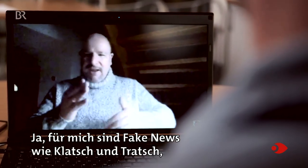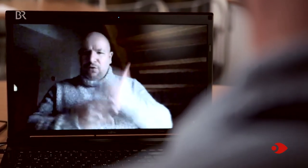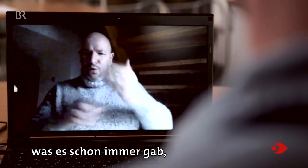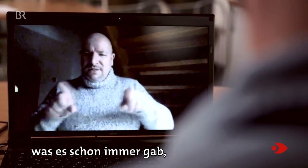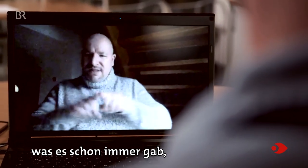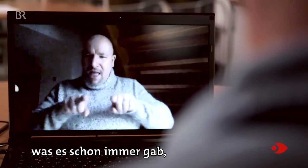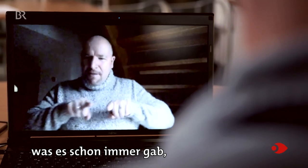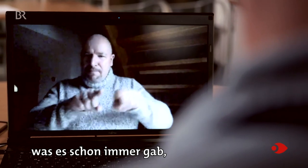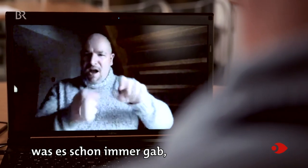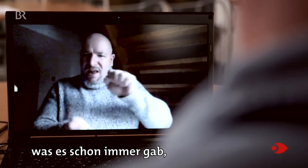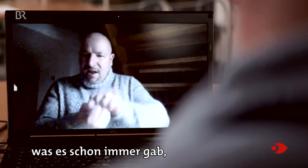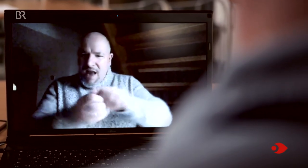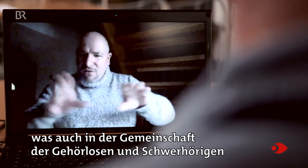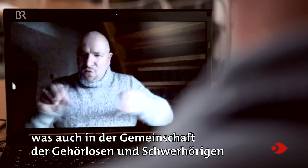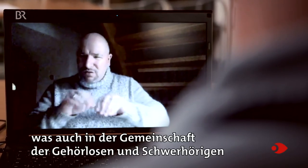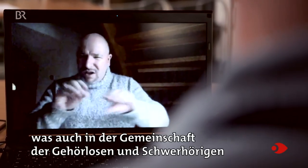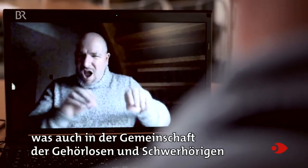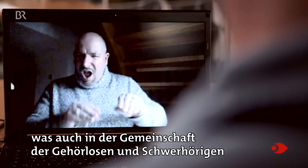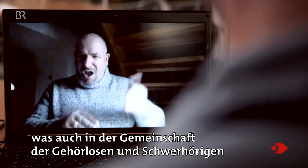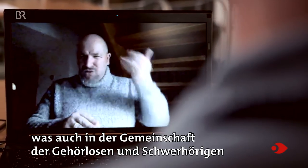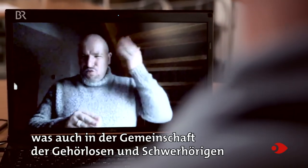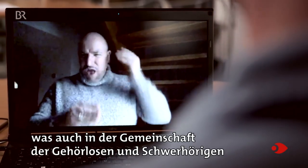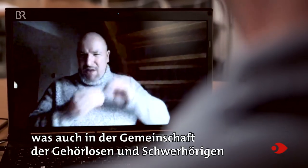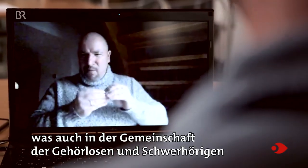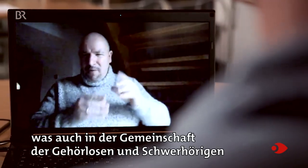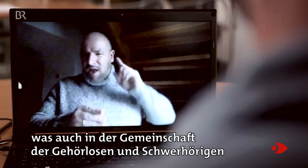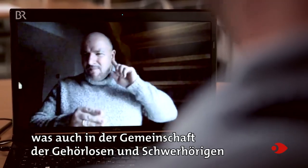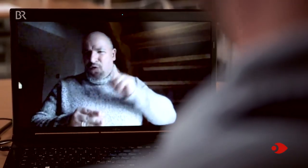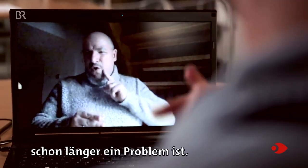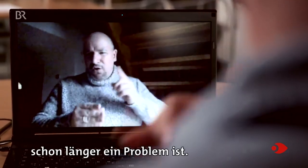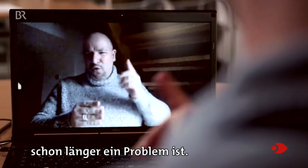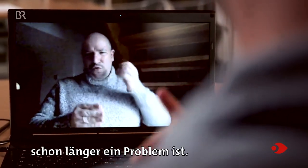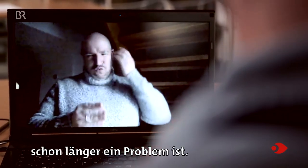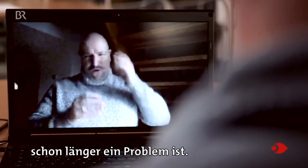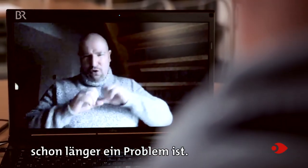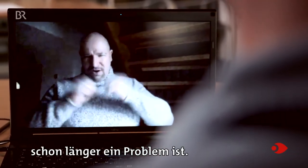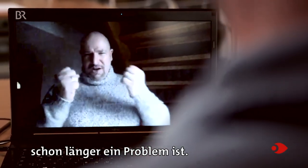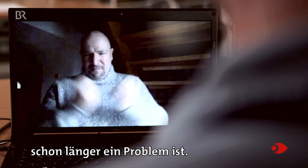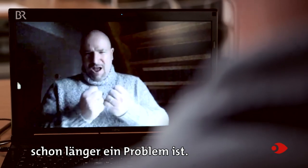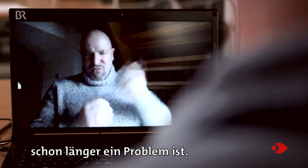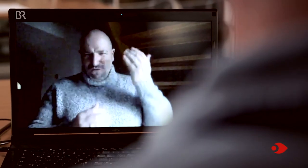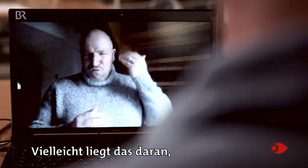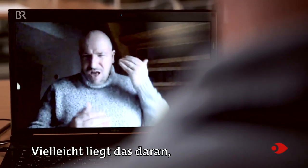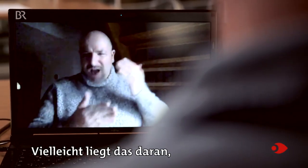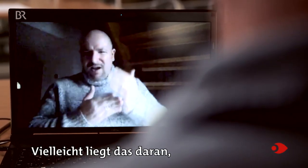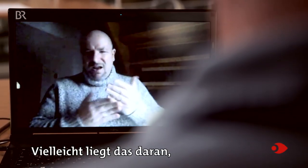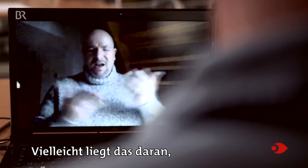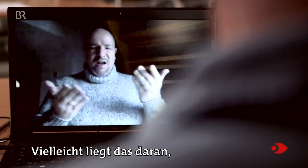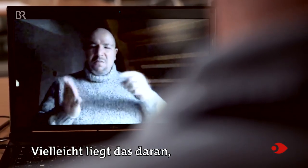Tratsch, was es schon immer gab. Was auch in der Gemeinschaft der Gehörlosen und Schwerhörigen schon länger ein Problem ist. Vielleicht liegt es daran,